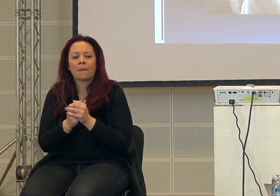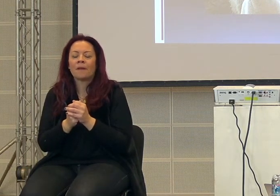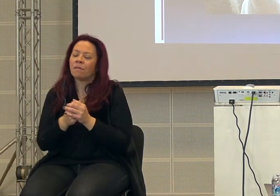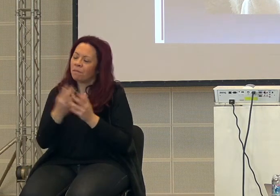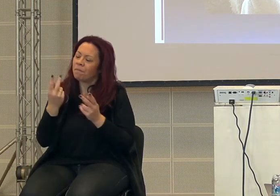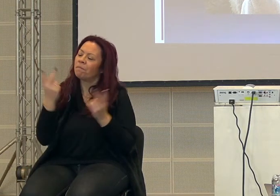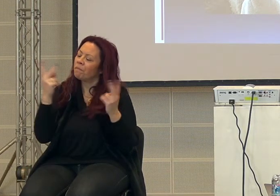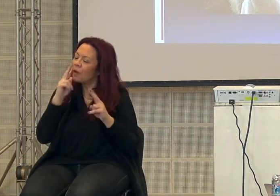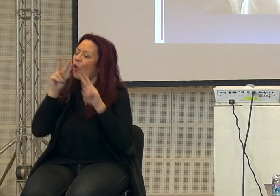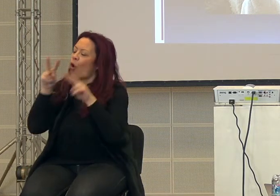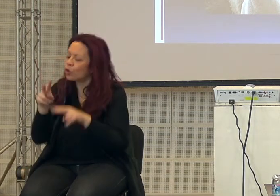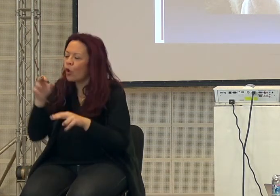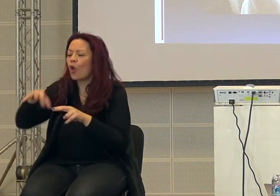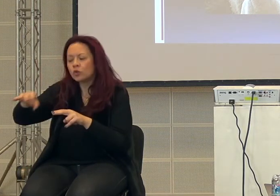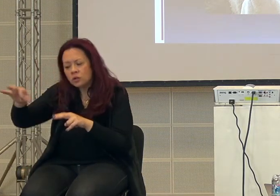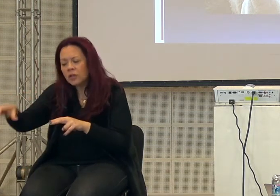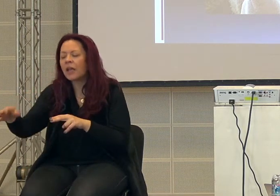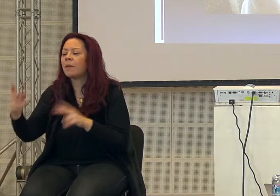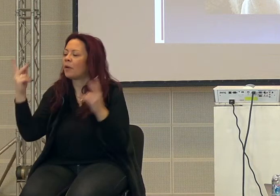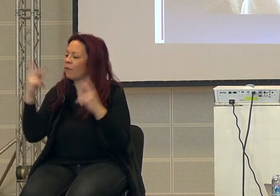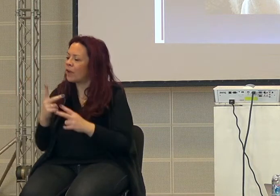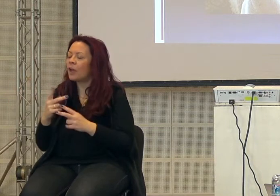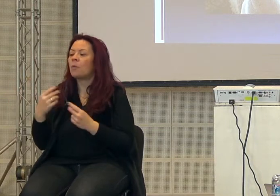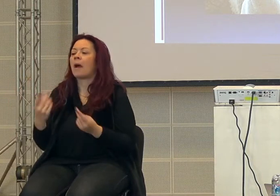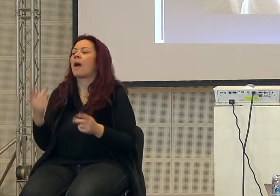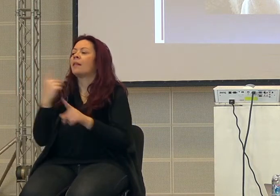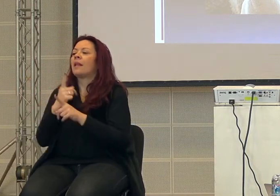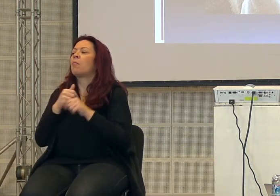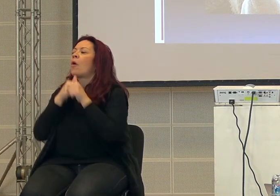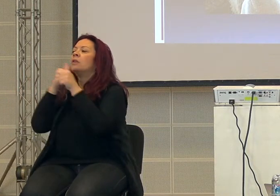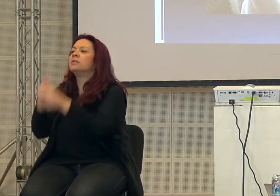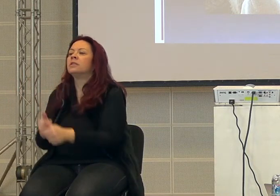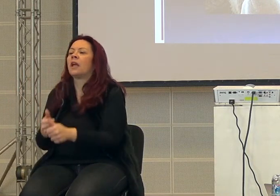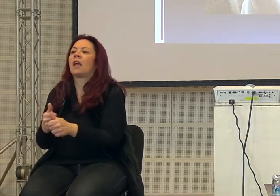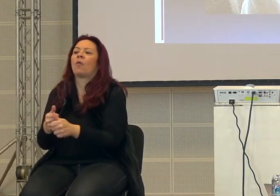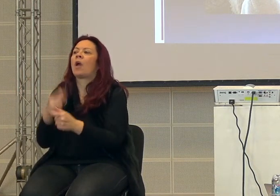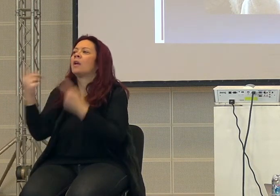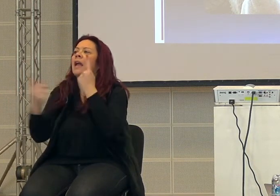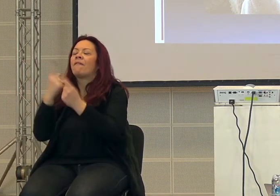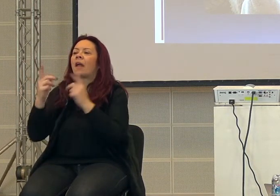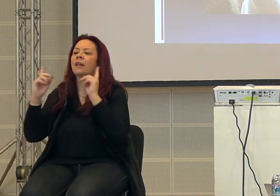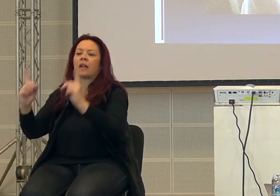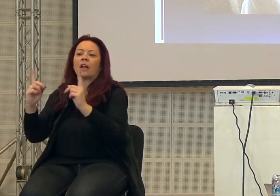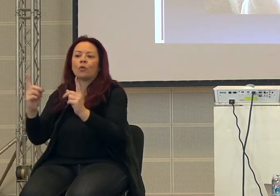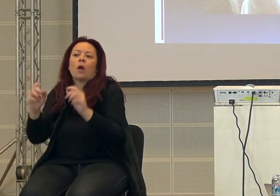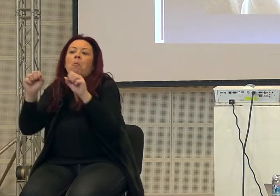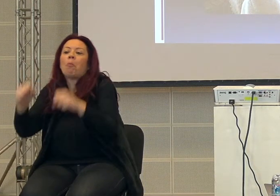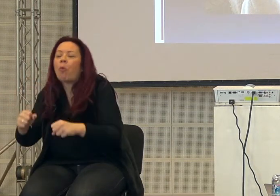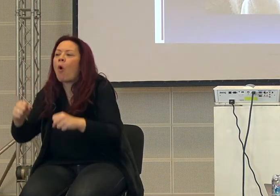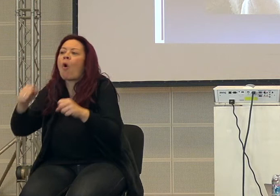controlla e semina, però poi è esposto agli eventi, diciamo, naturali di vario tipo,